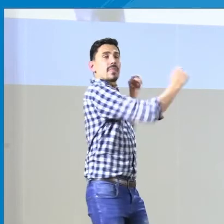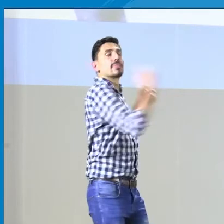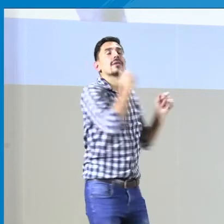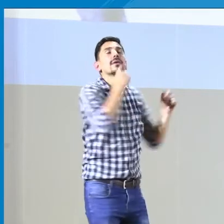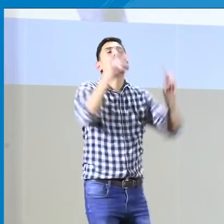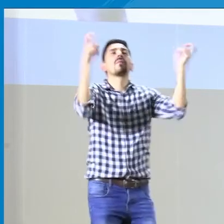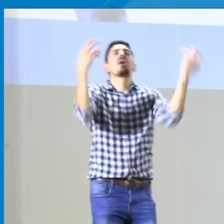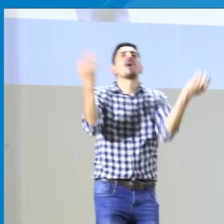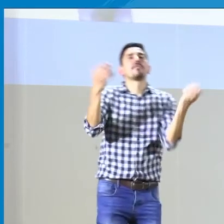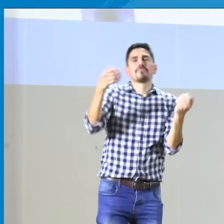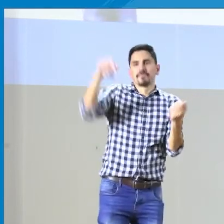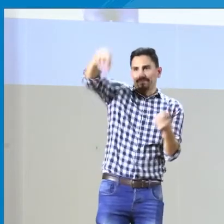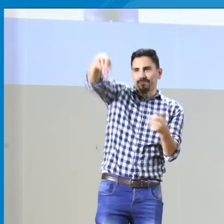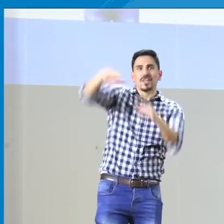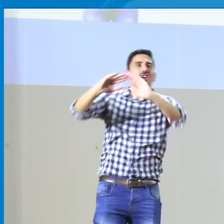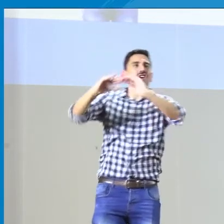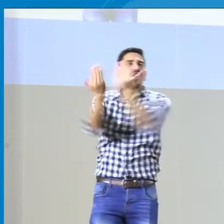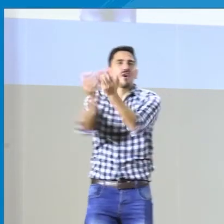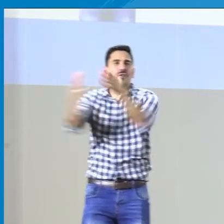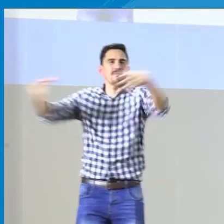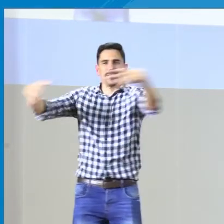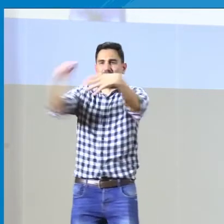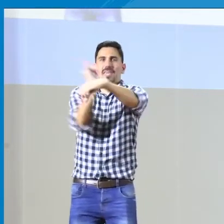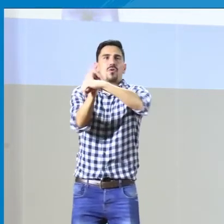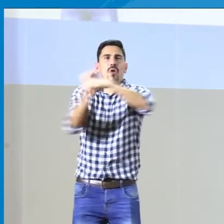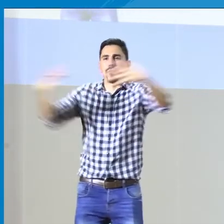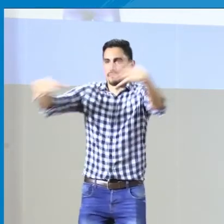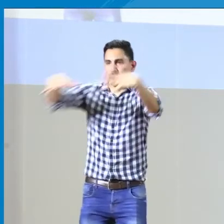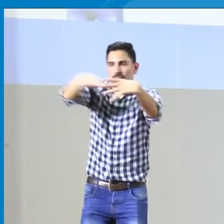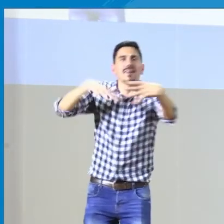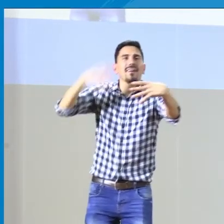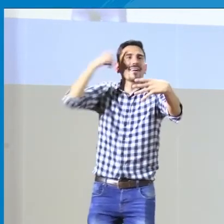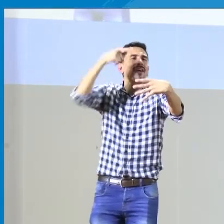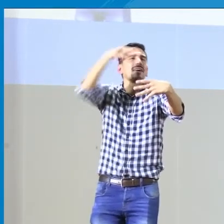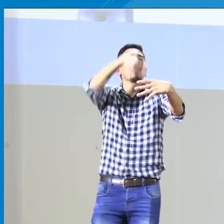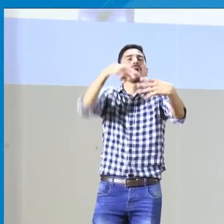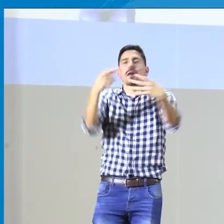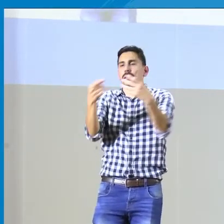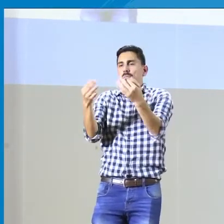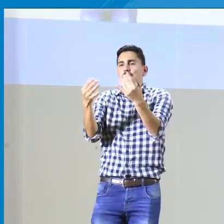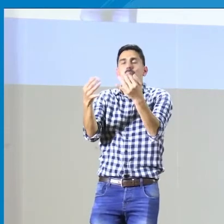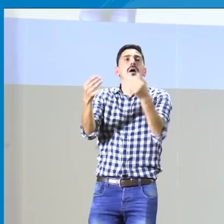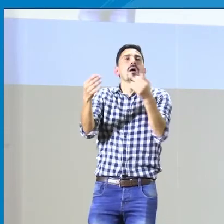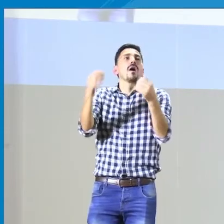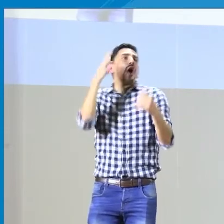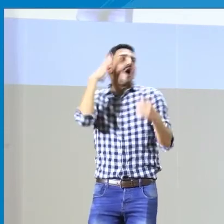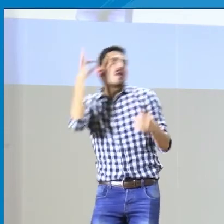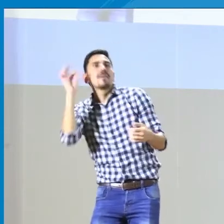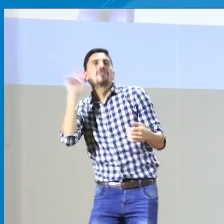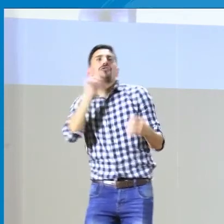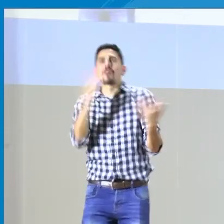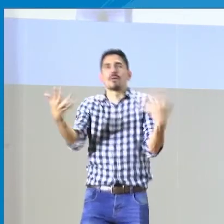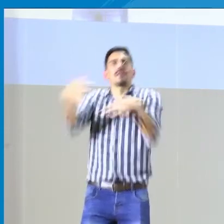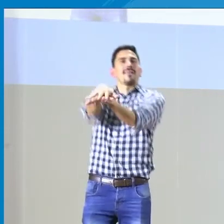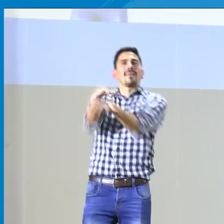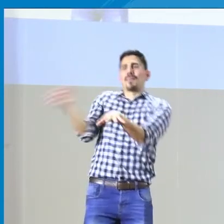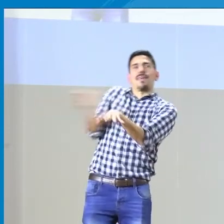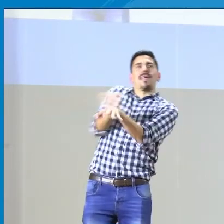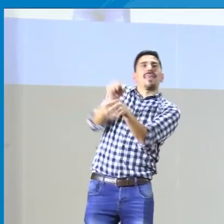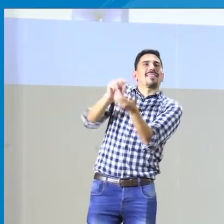Ok, entonces tenemos en las instituciones, como ustedes saben, a veces donde